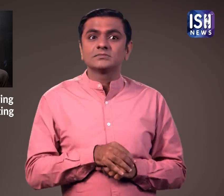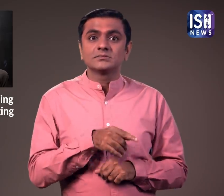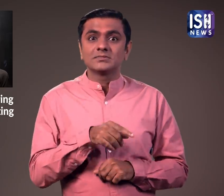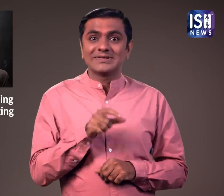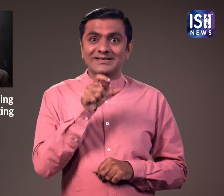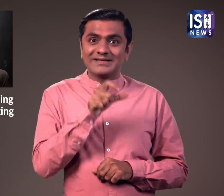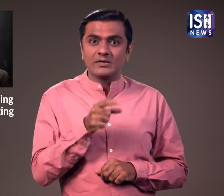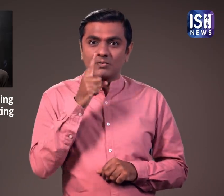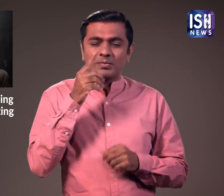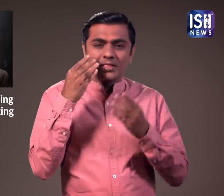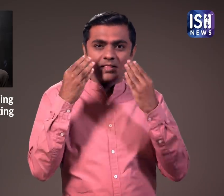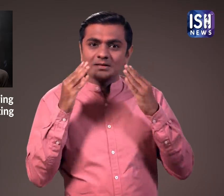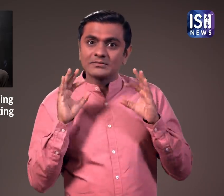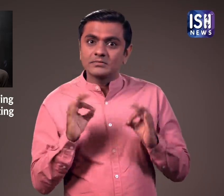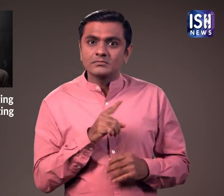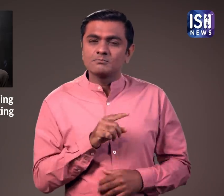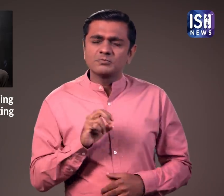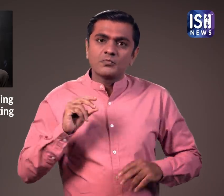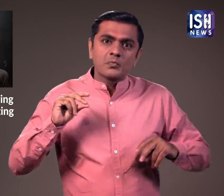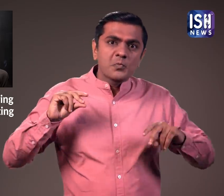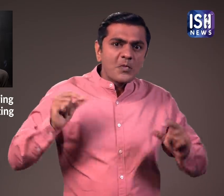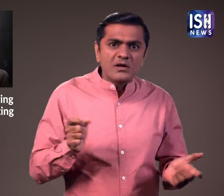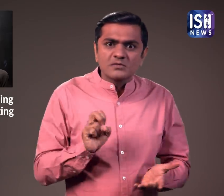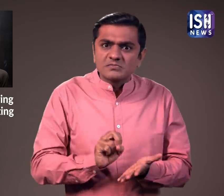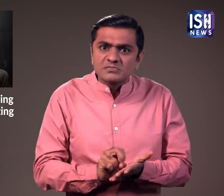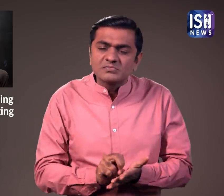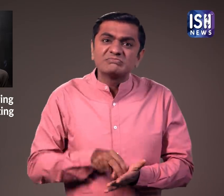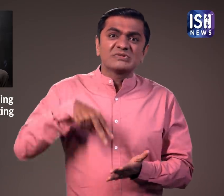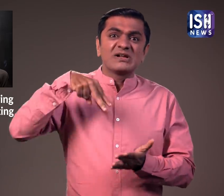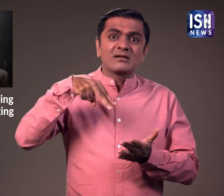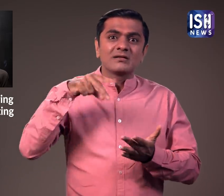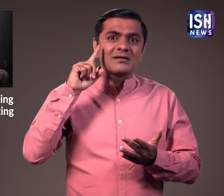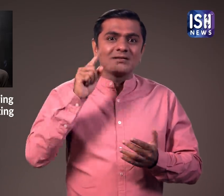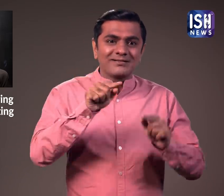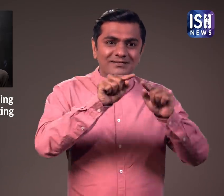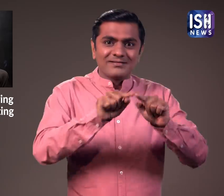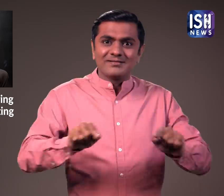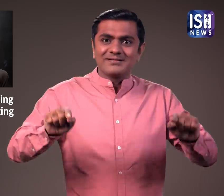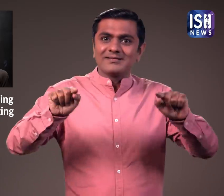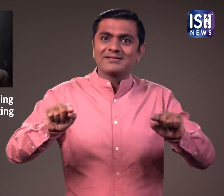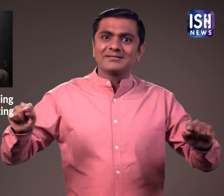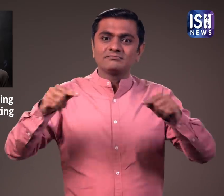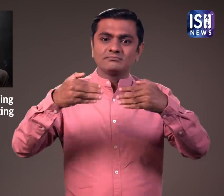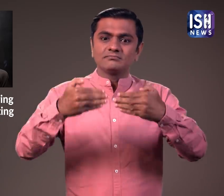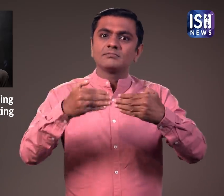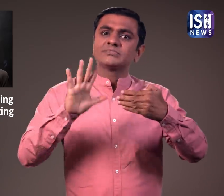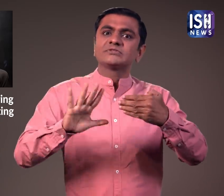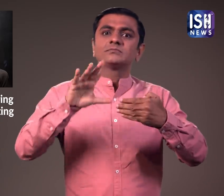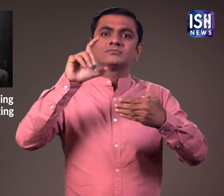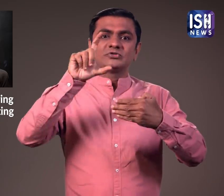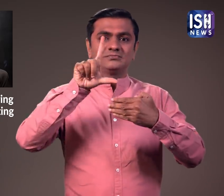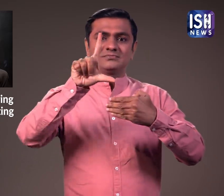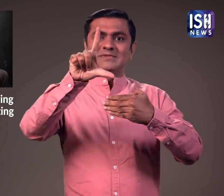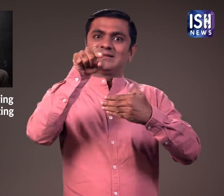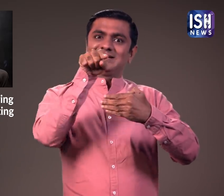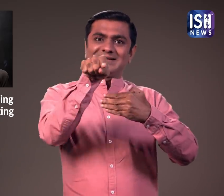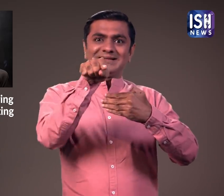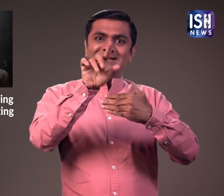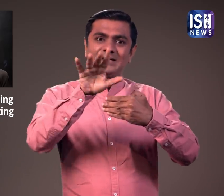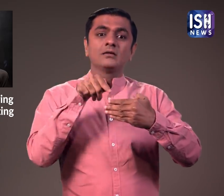फिर वह वील चैर से उठा और अक्रसी के नीचे से अवरोत के नीचे जाकर पेंटिंग के शीशे